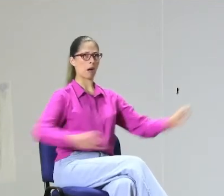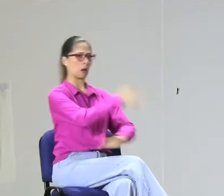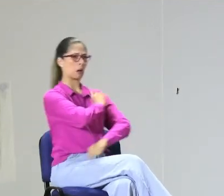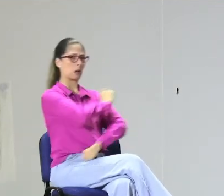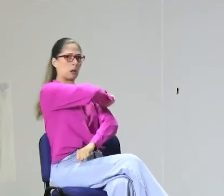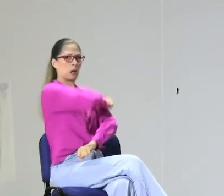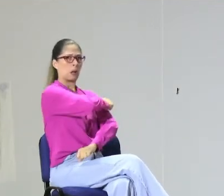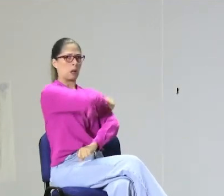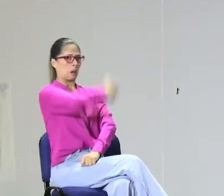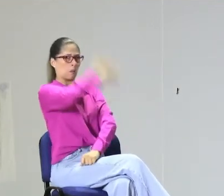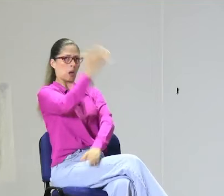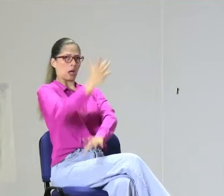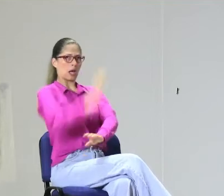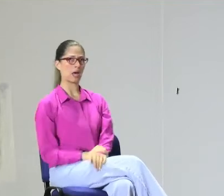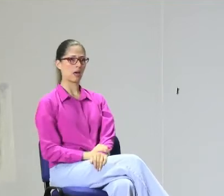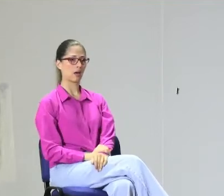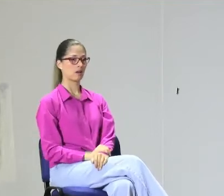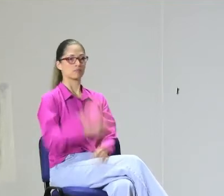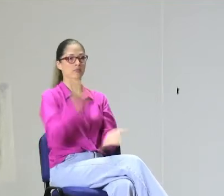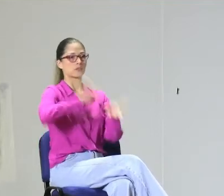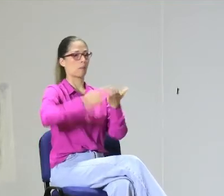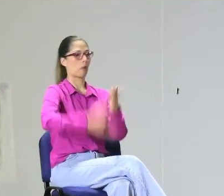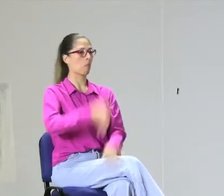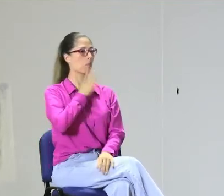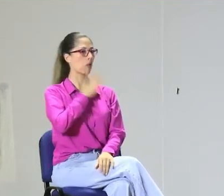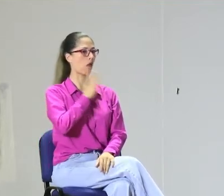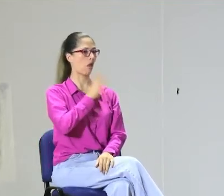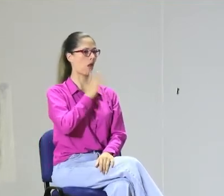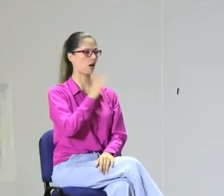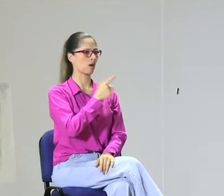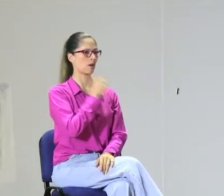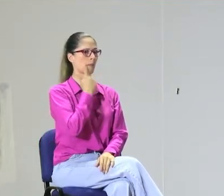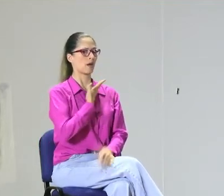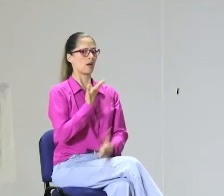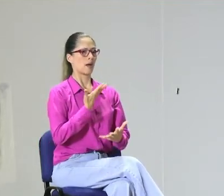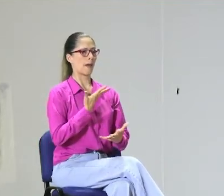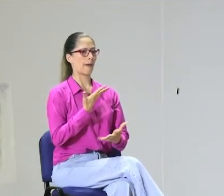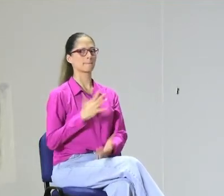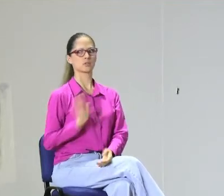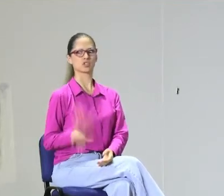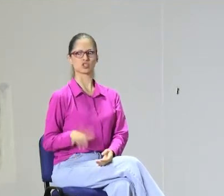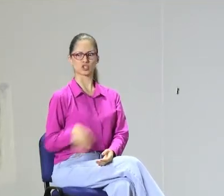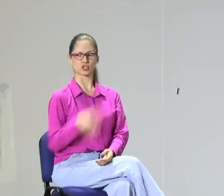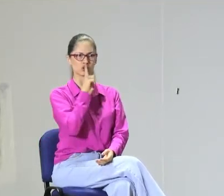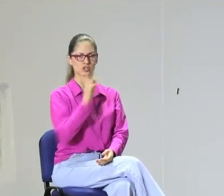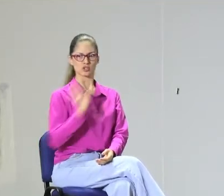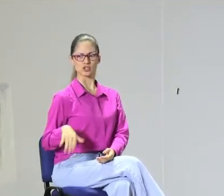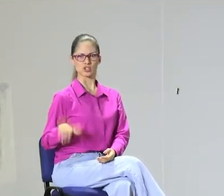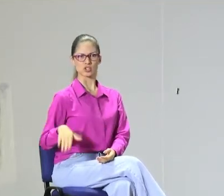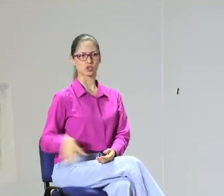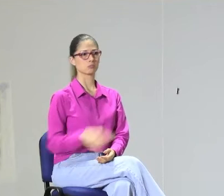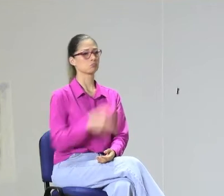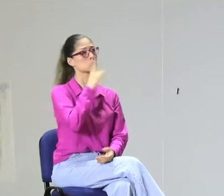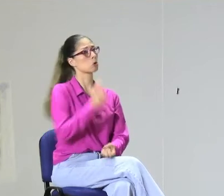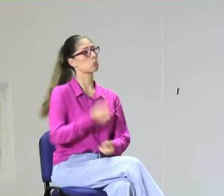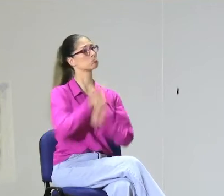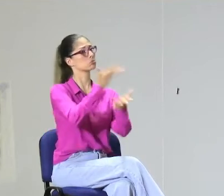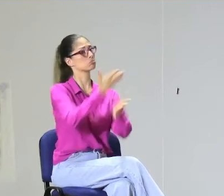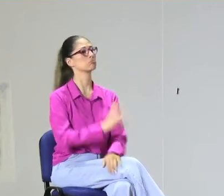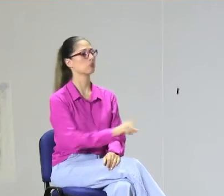de ellos, con los estudiantes, ¿cómo se sienten en sus casas? ¿Cómo es la convivencia? Unos niños decían, ay, no, mi